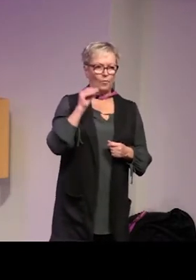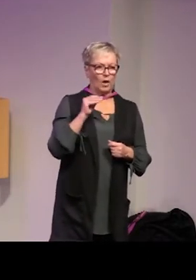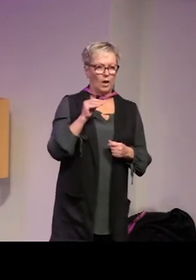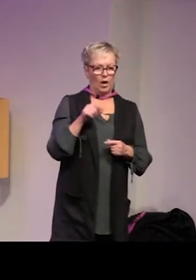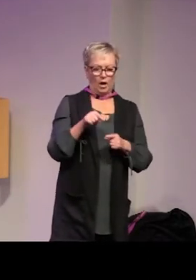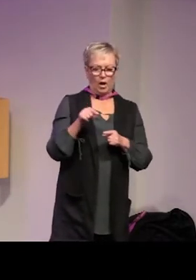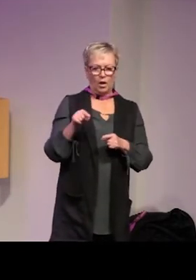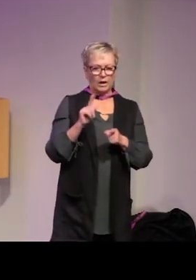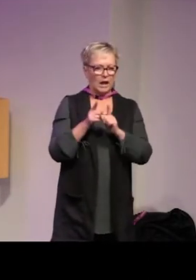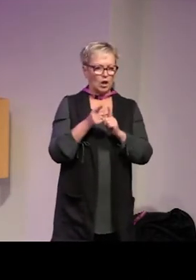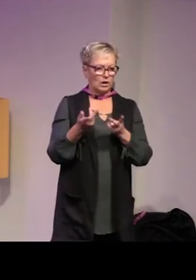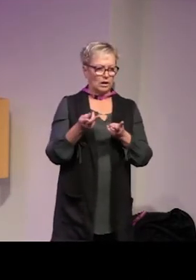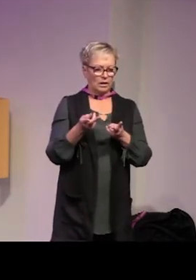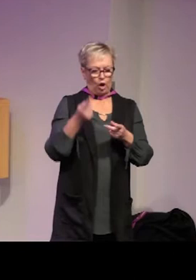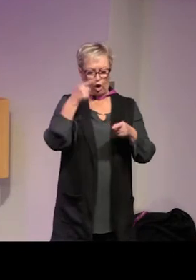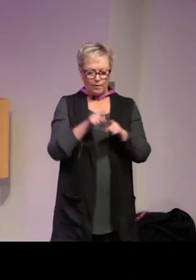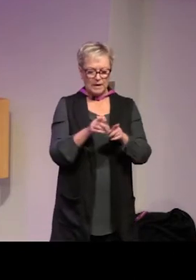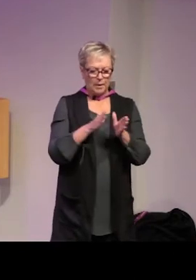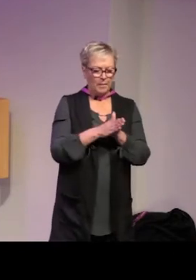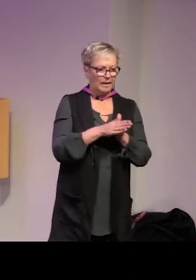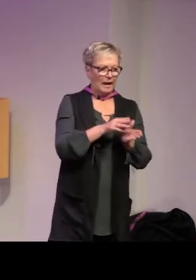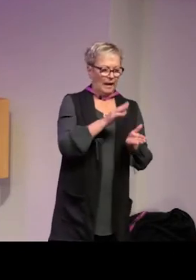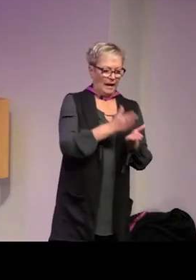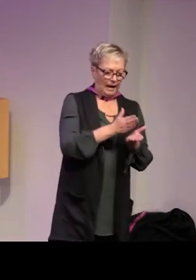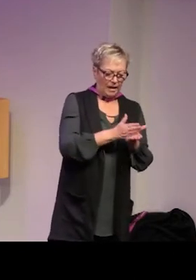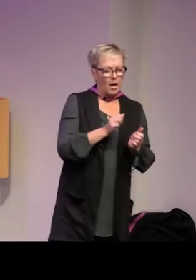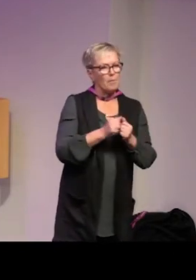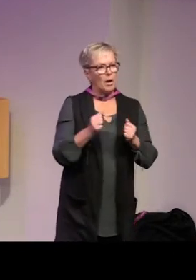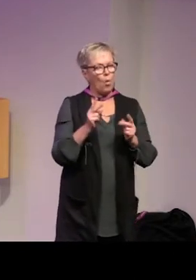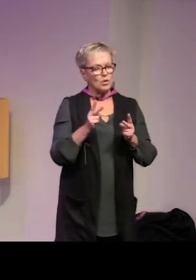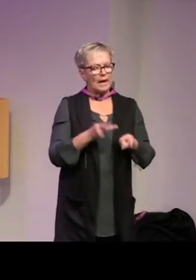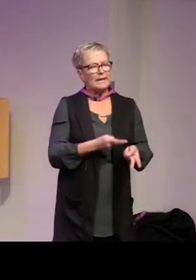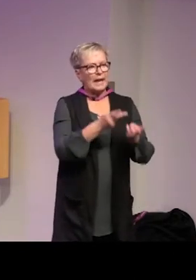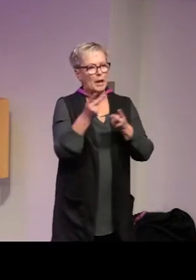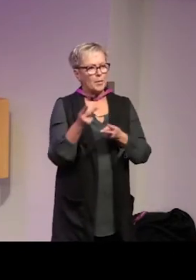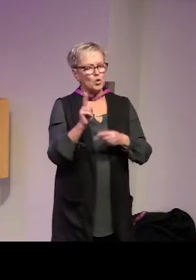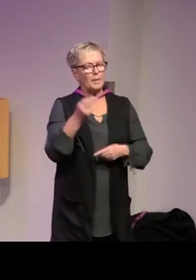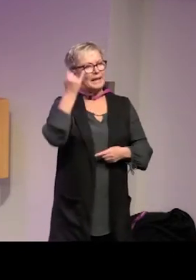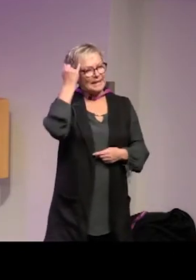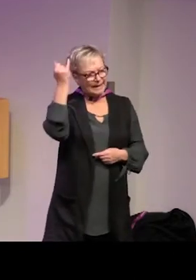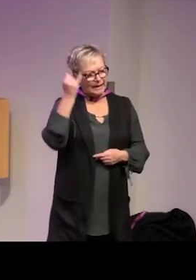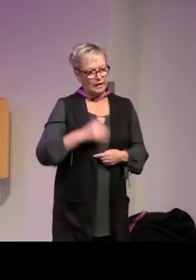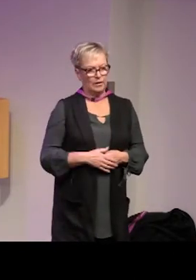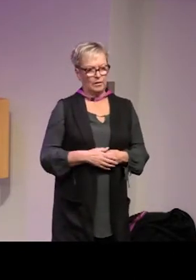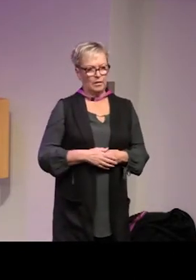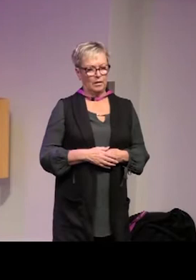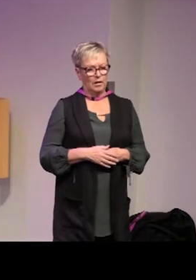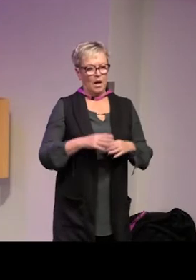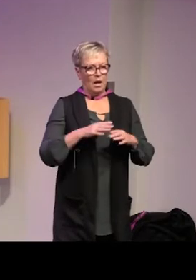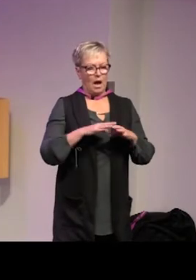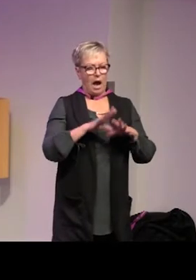uppfattningar om demokrati och verkligheten kanske inte riktigt överensstämmer med idealen men nu är också demokratin som idé